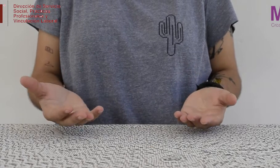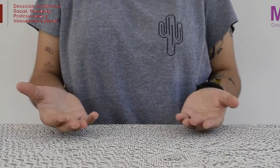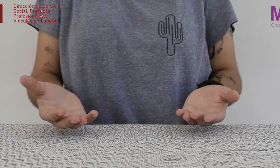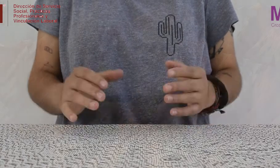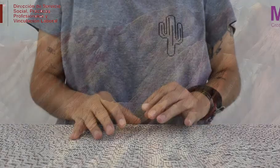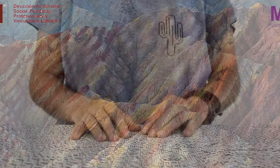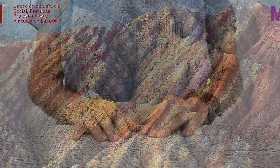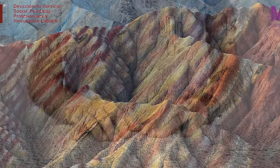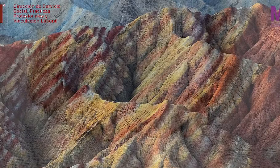desaparece.